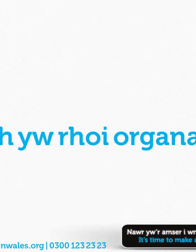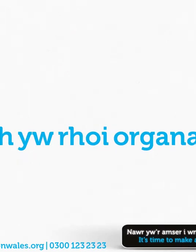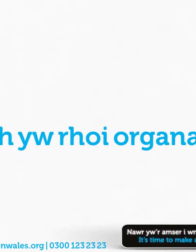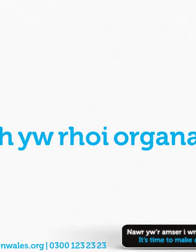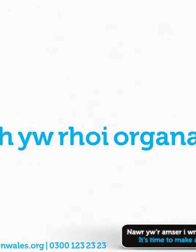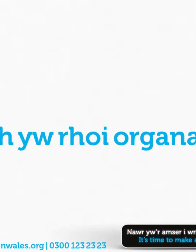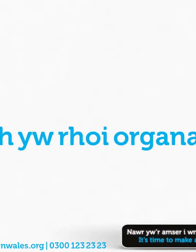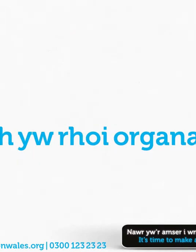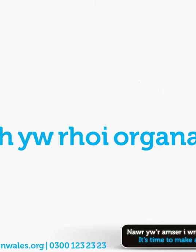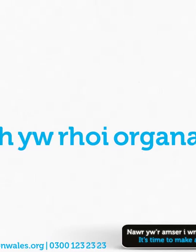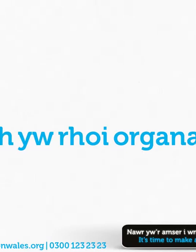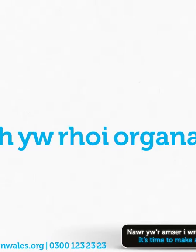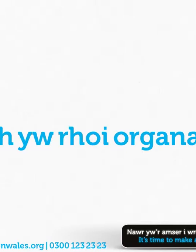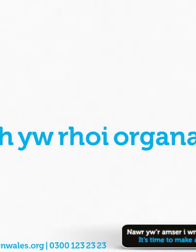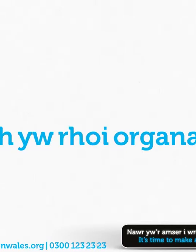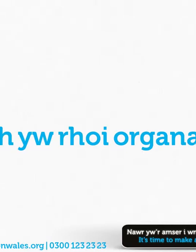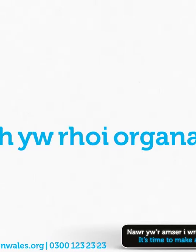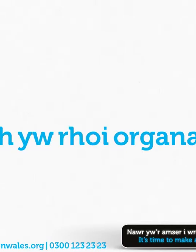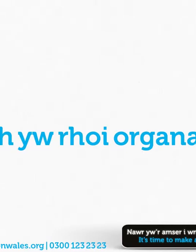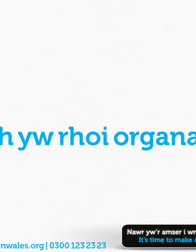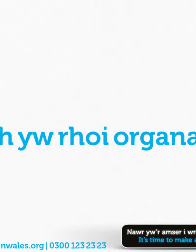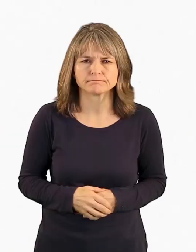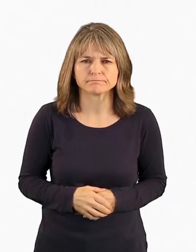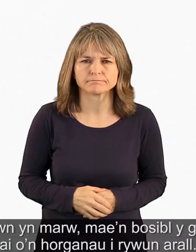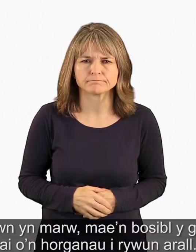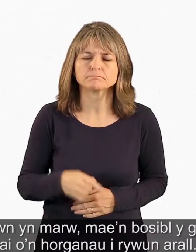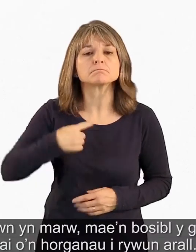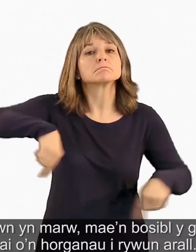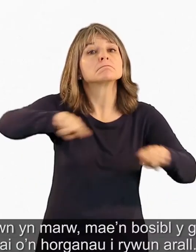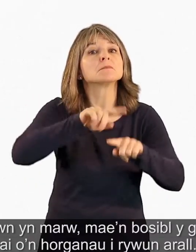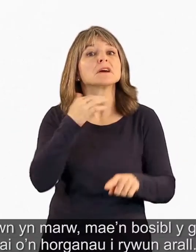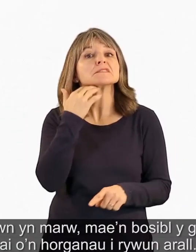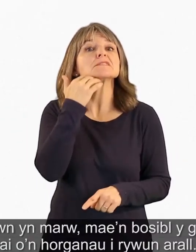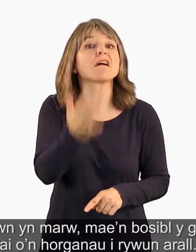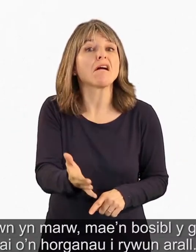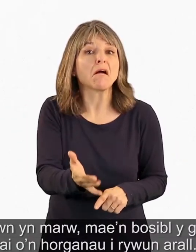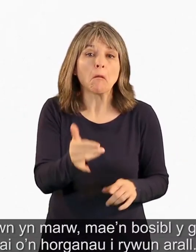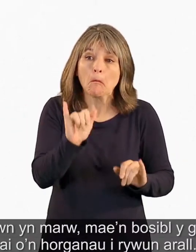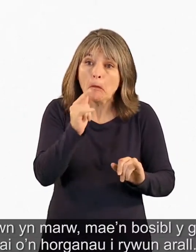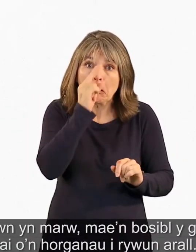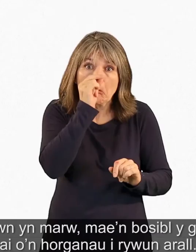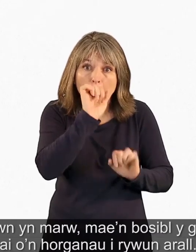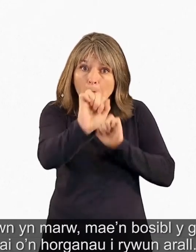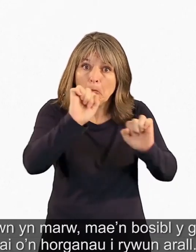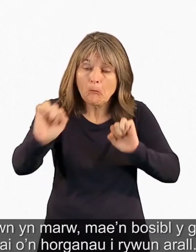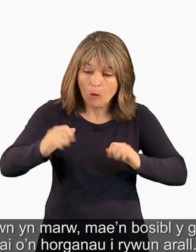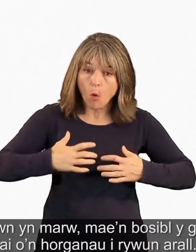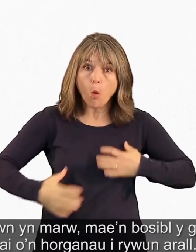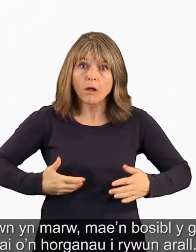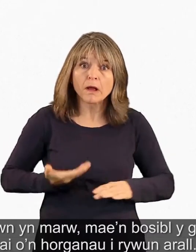Beth yw rhoi organau? Pan fydd yn yn marw, mae'n bosibl y gallwn rhoi rhain organau i